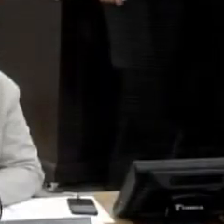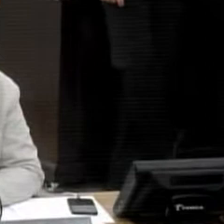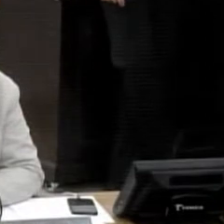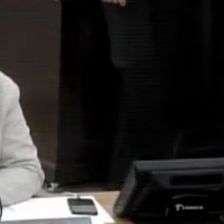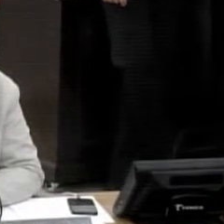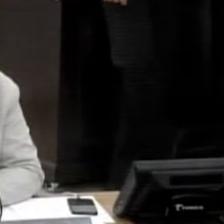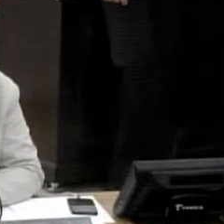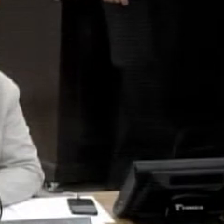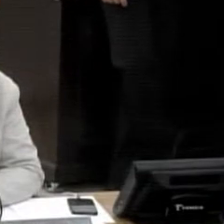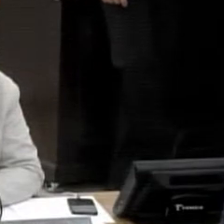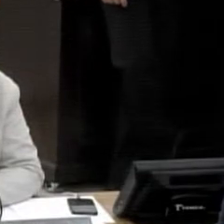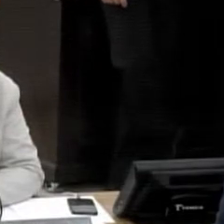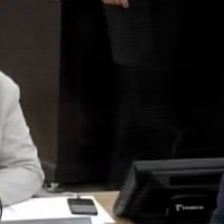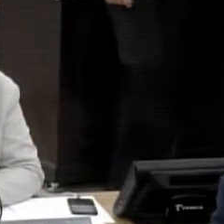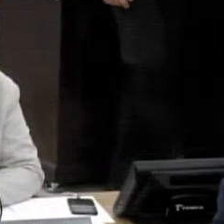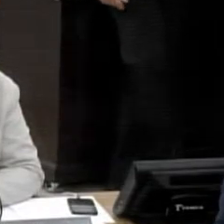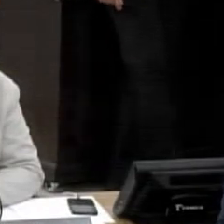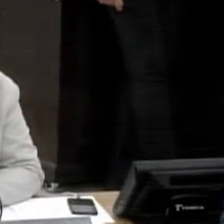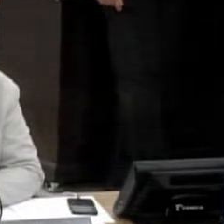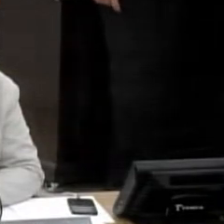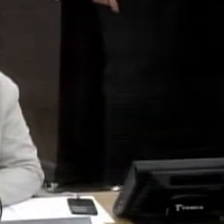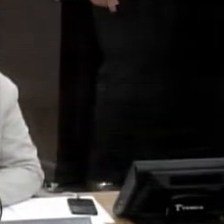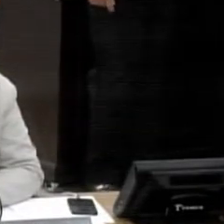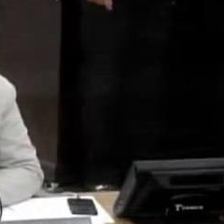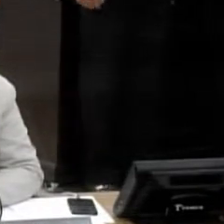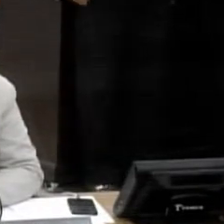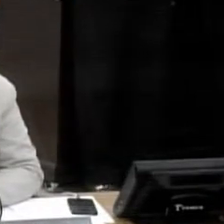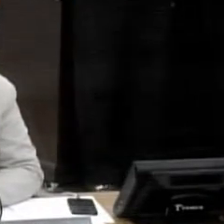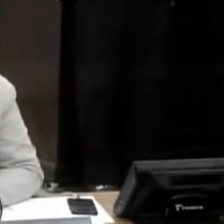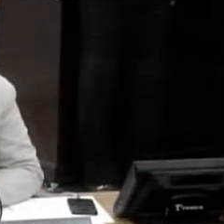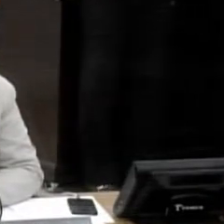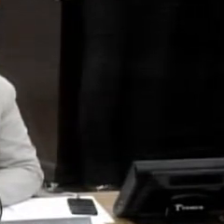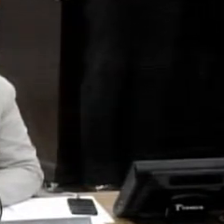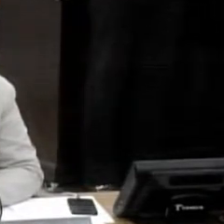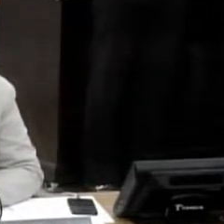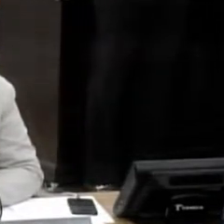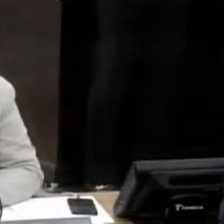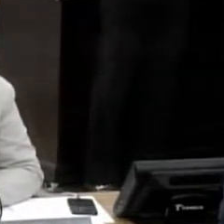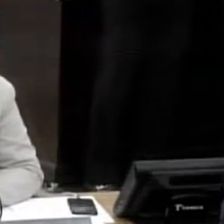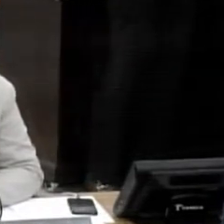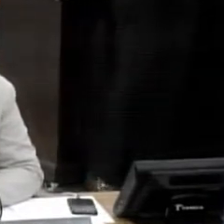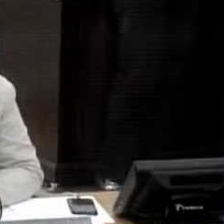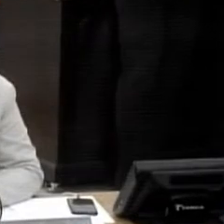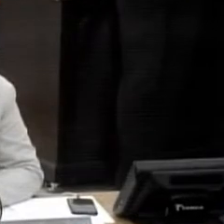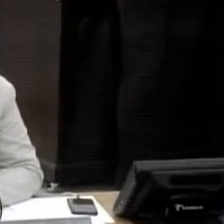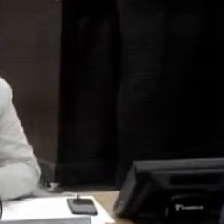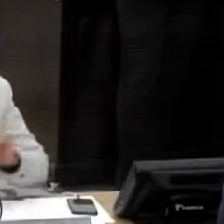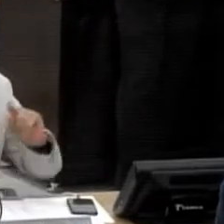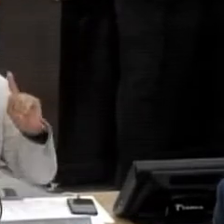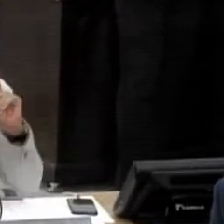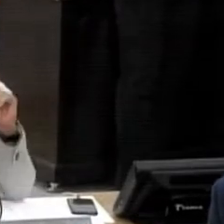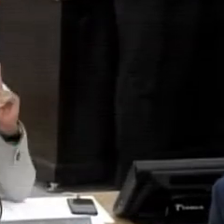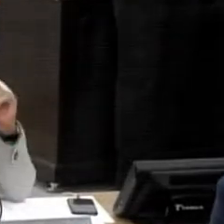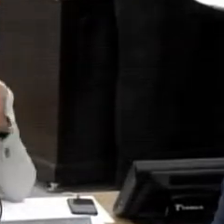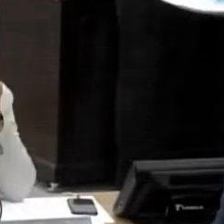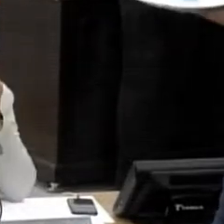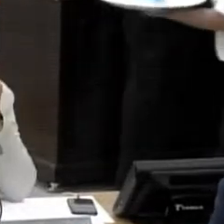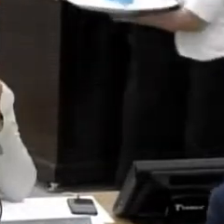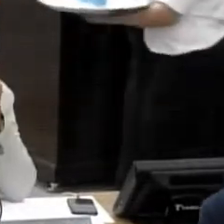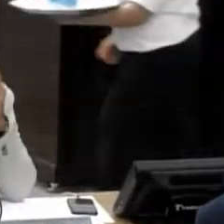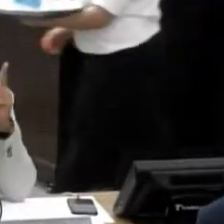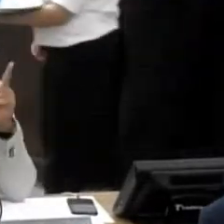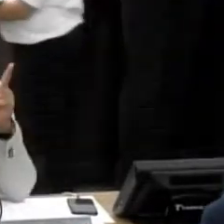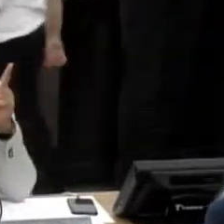fenômeno lá na Câmara, estou com ciúme de você, Pedro, você está trabalhando bem, perfeitamente nessa cadeira. O Paulera falou, só que nós esquecemos de